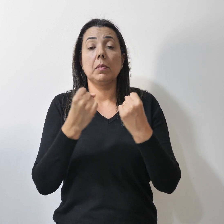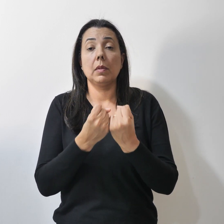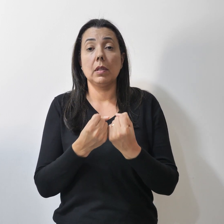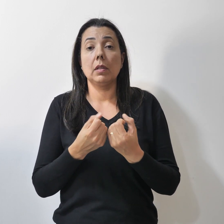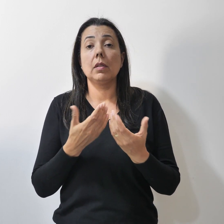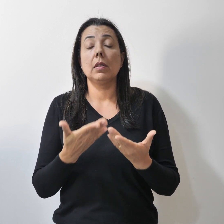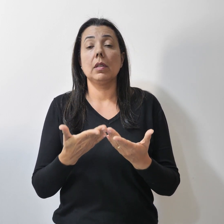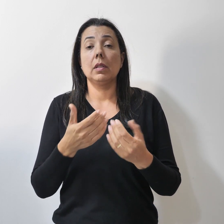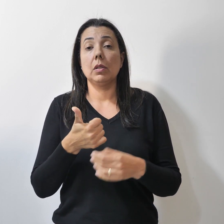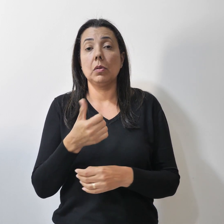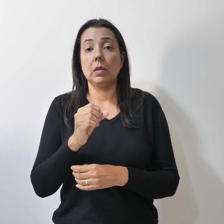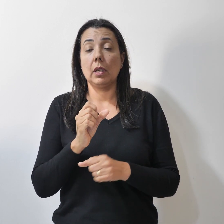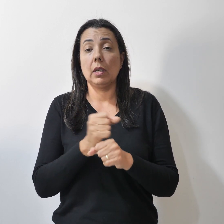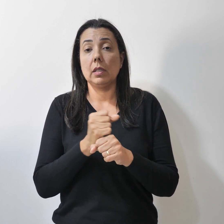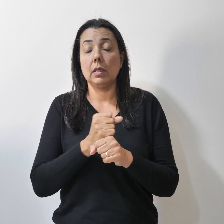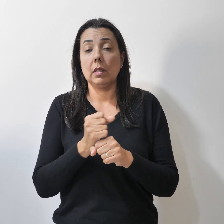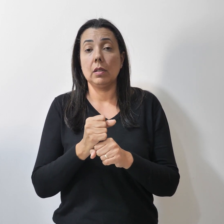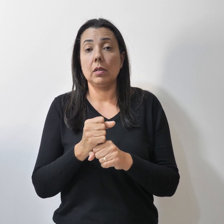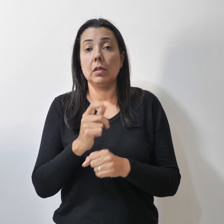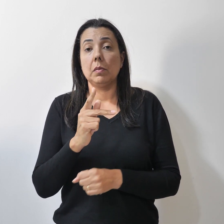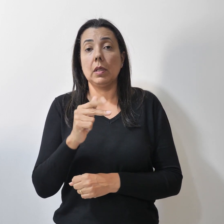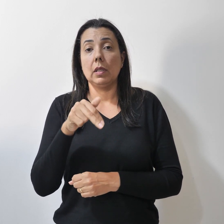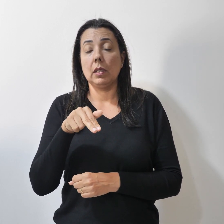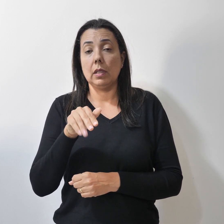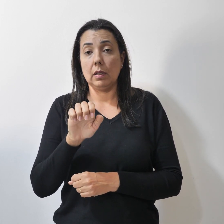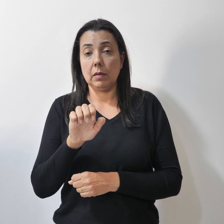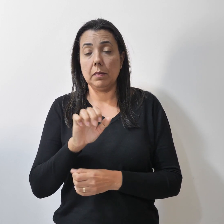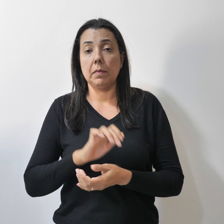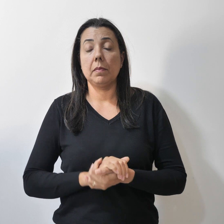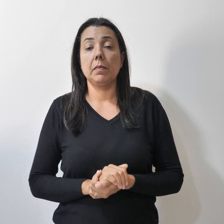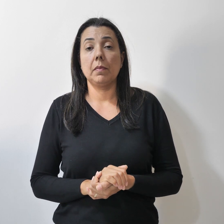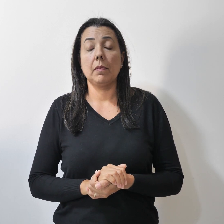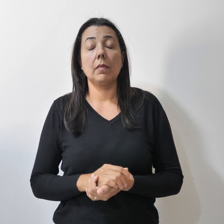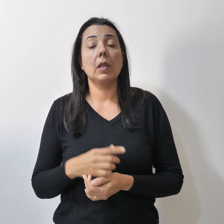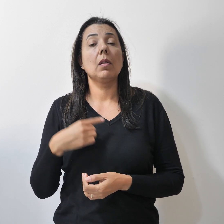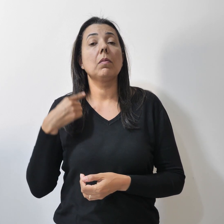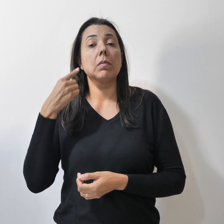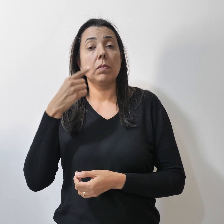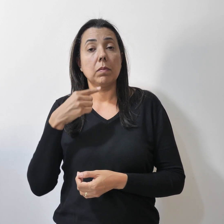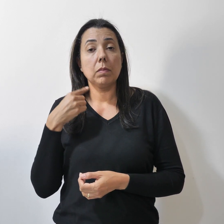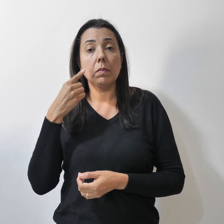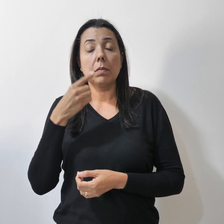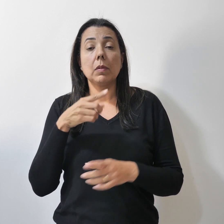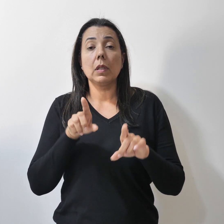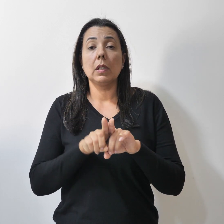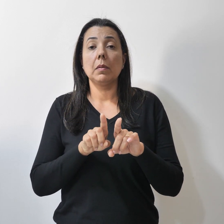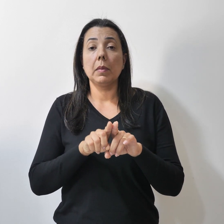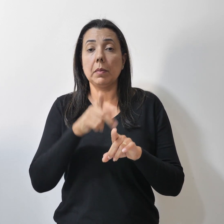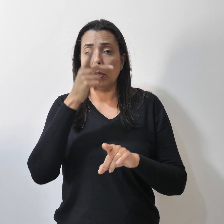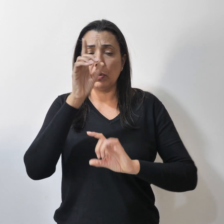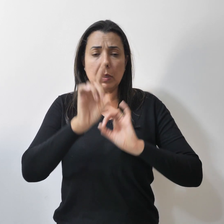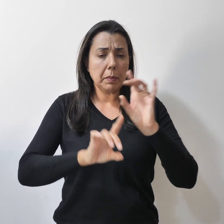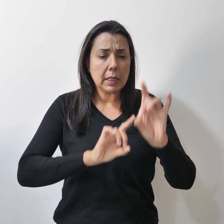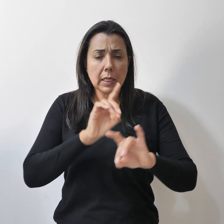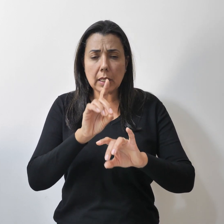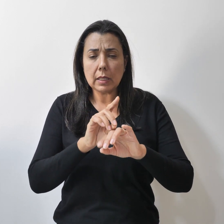os 10 anos do PNE Parlamentares e especialistas convidados